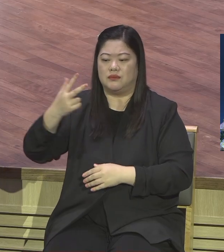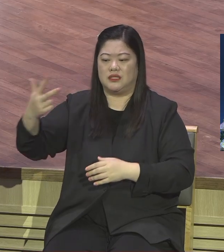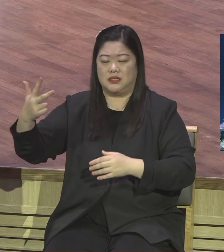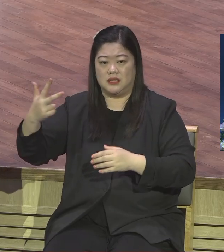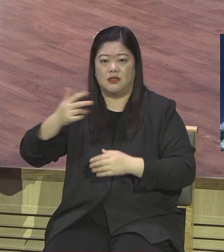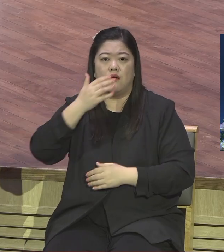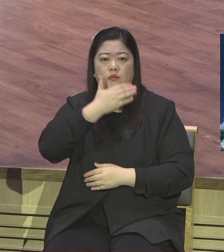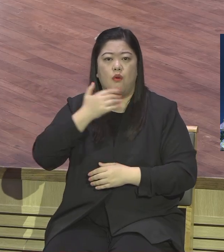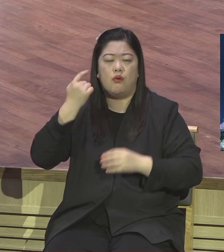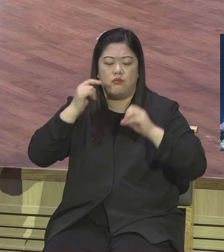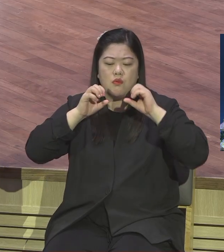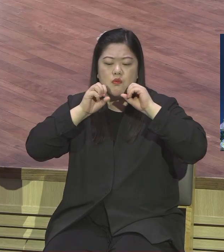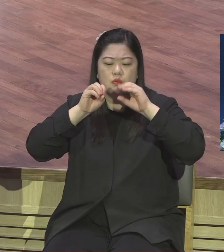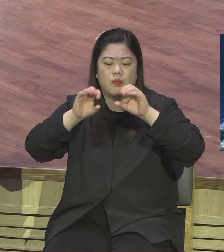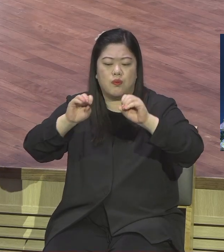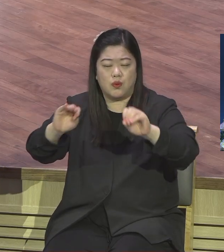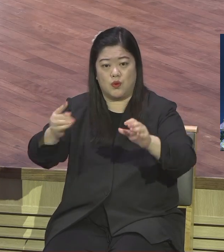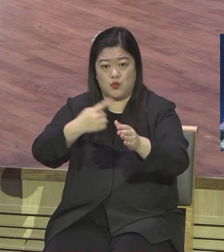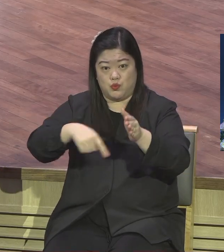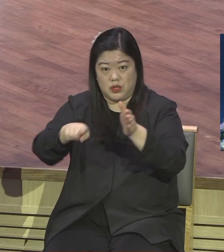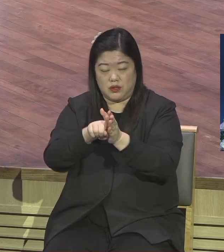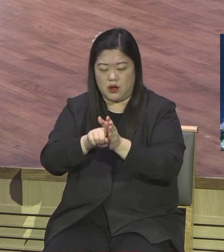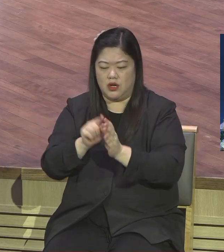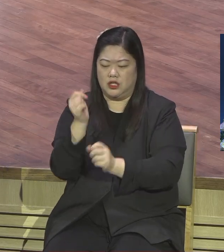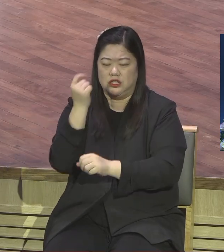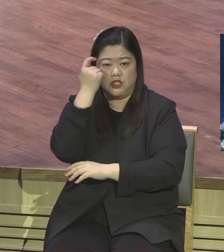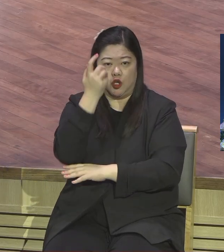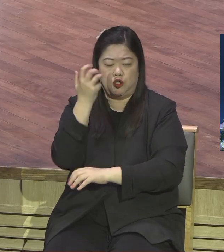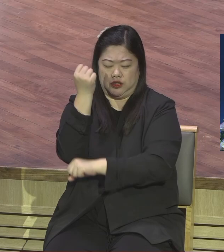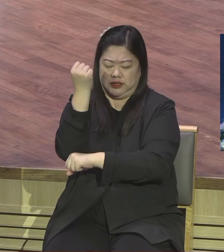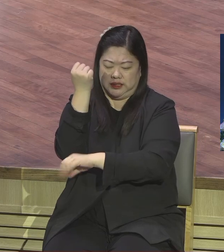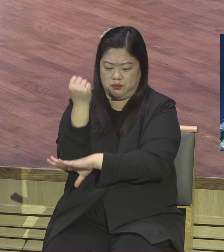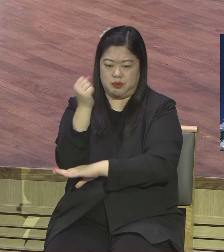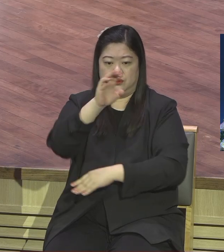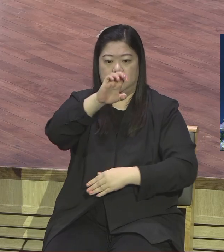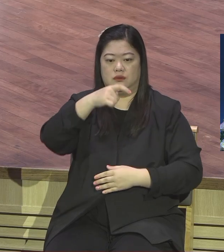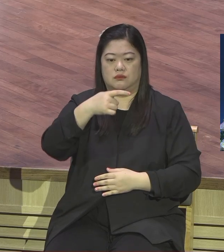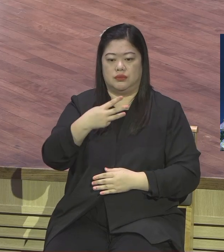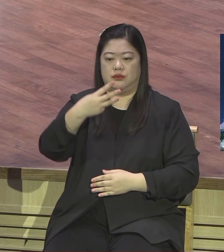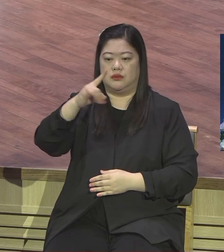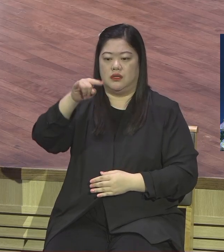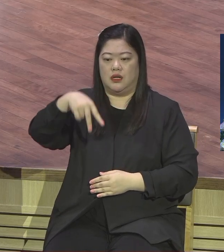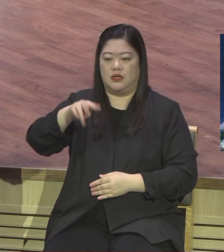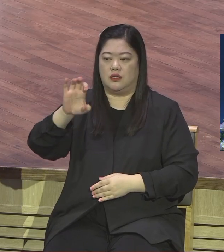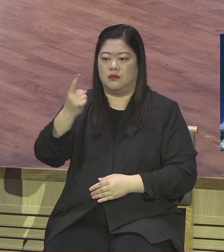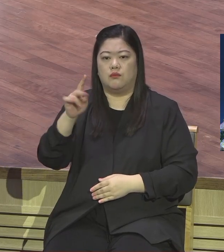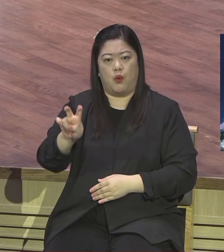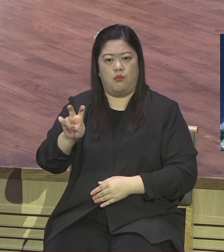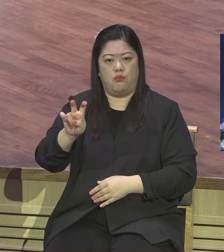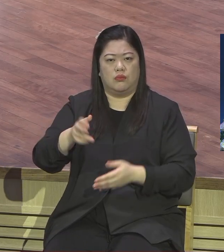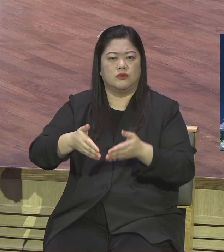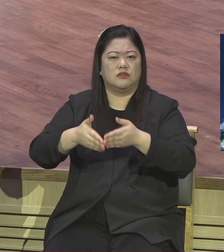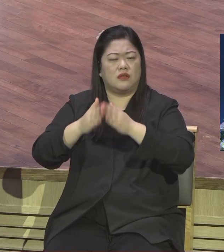7을 보험할 수 있는 영적 플랫폼을 그렇게 구축하게 된 거 이거 정말 기적이에요